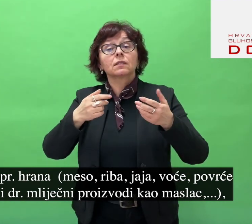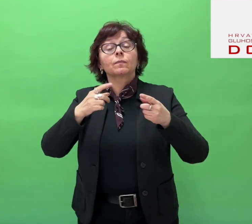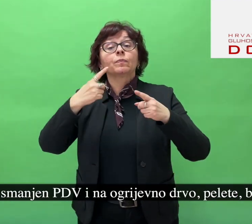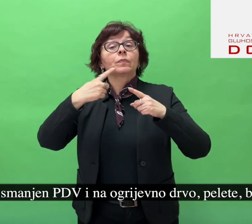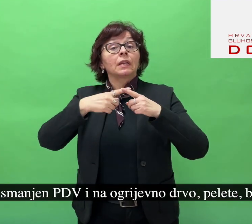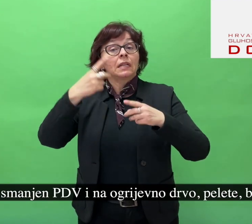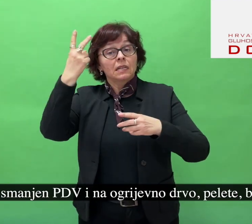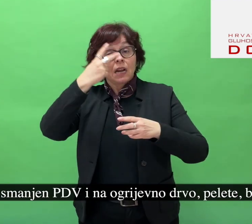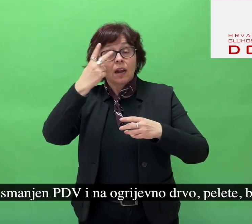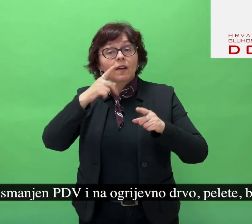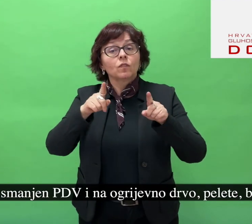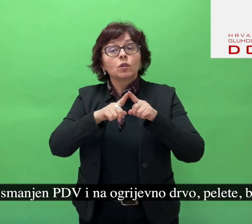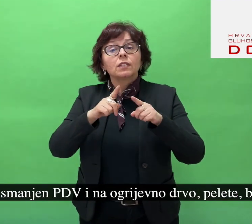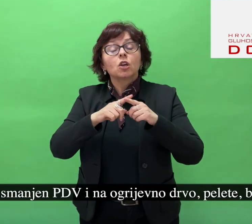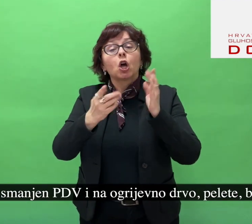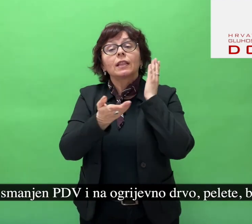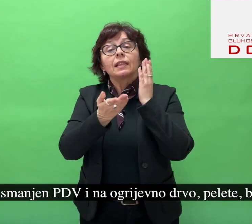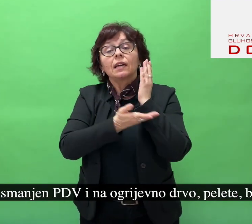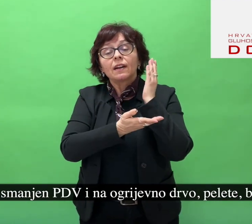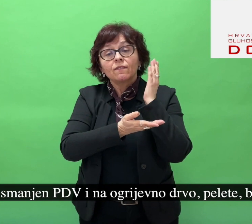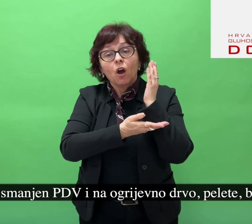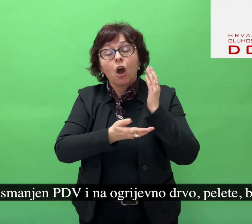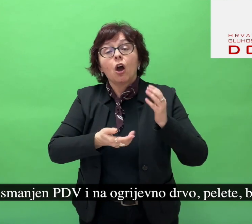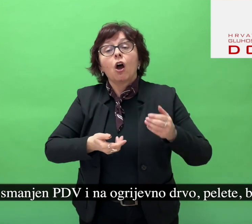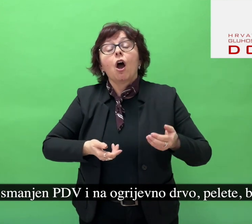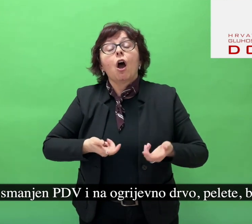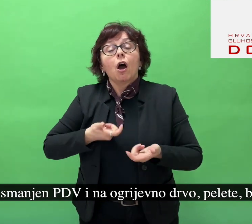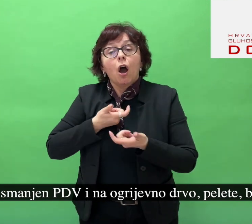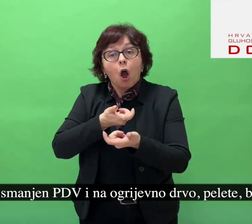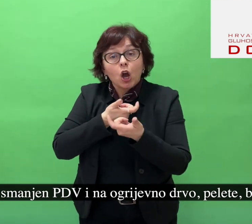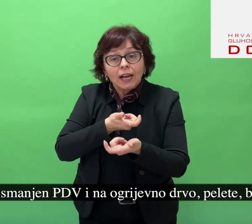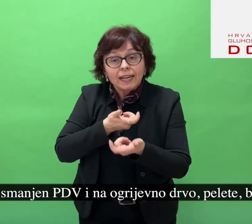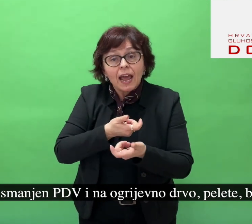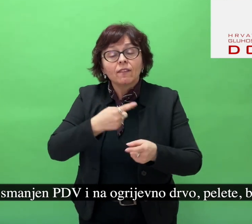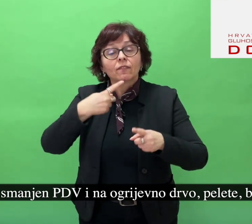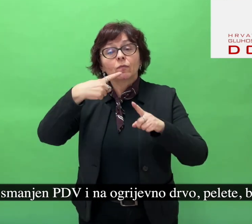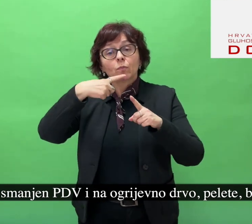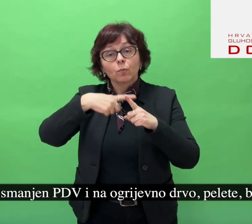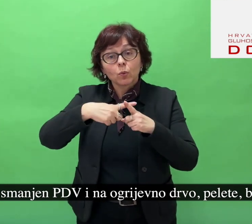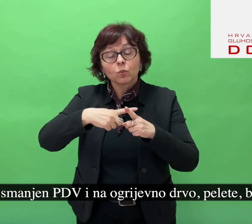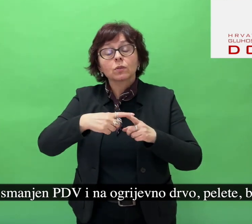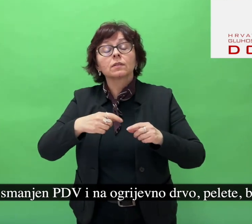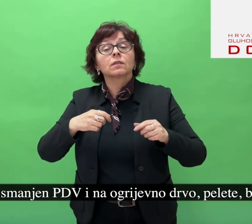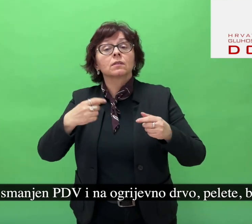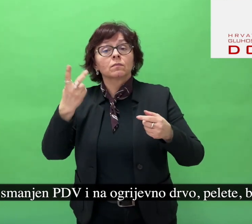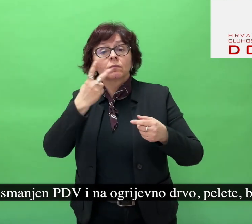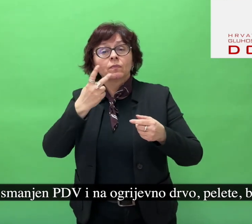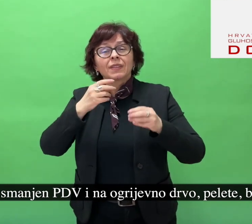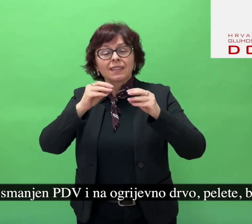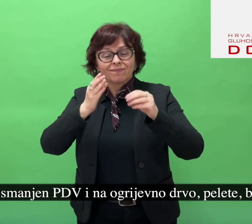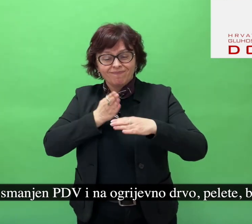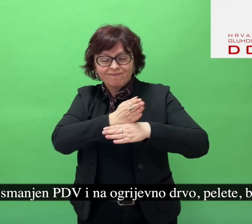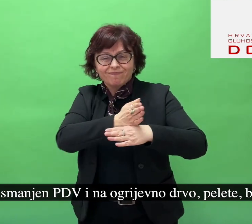Također je smanjen PDV i na ogrijevno drvo, pelete,